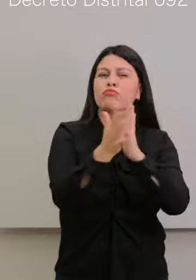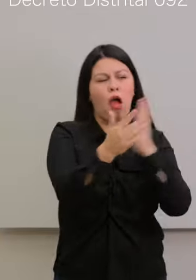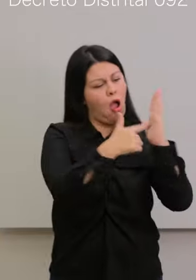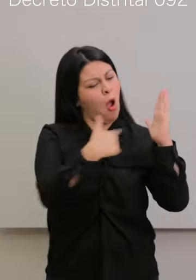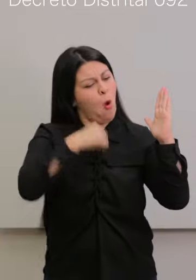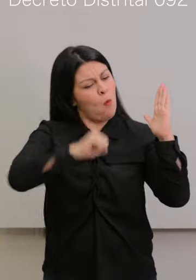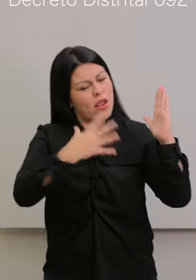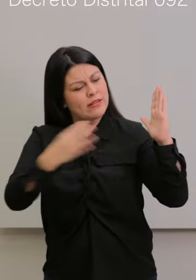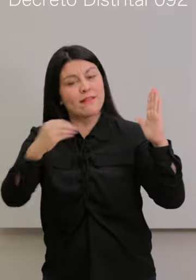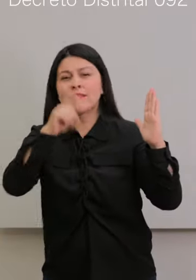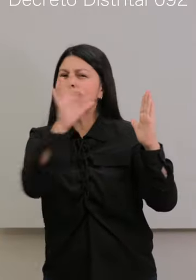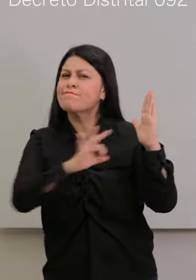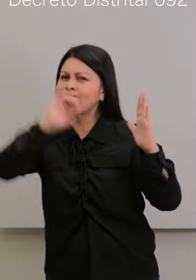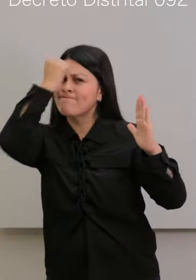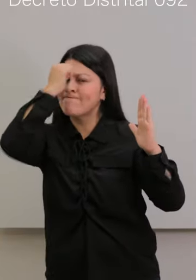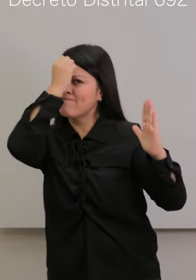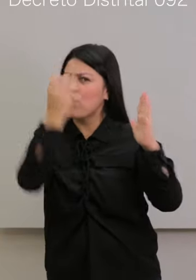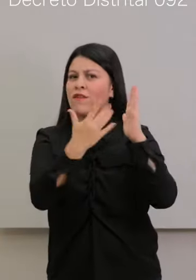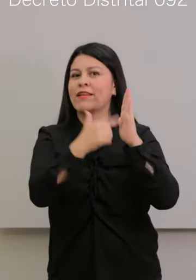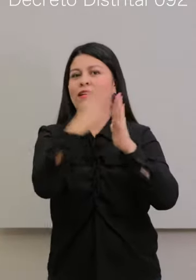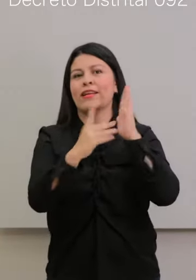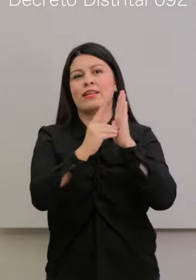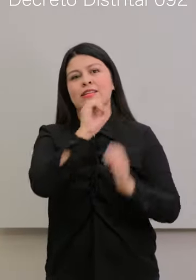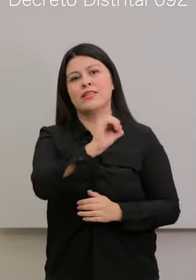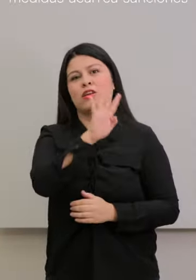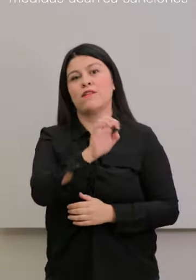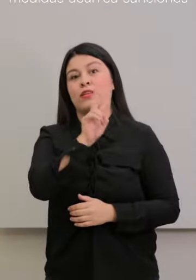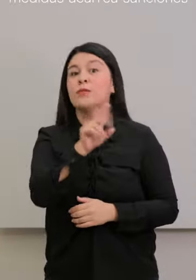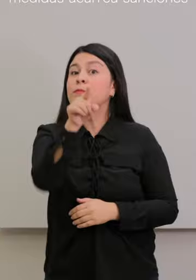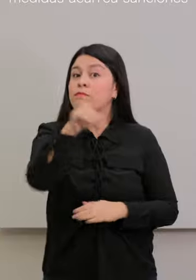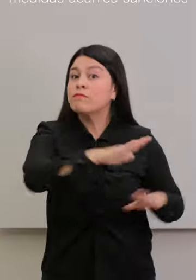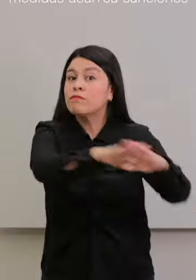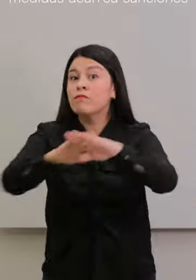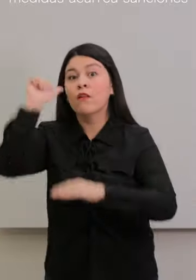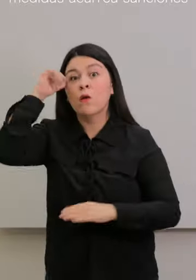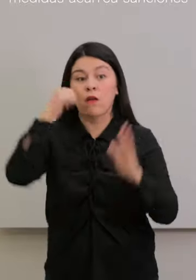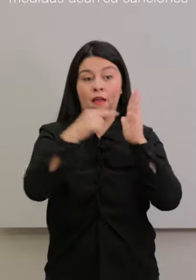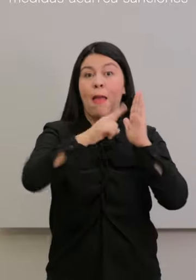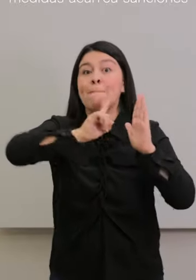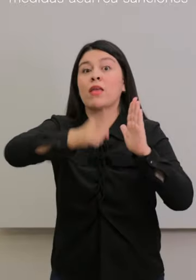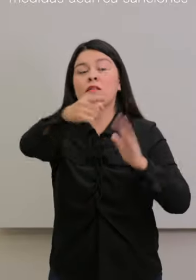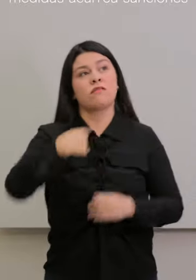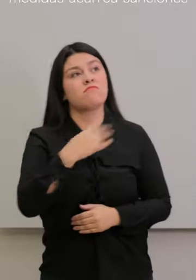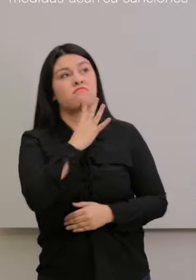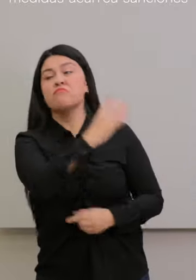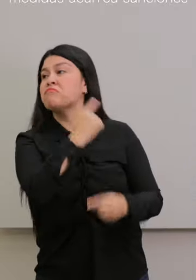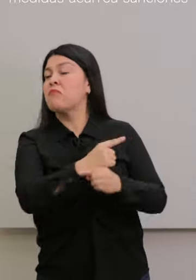mediante el decreto distrital 092. Recuerda, el incumplimiento a estas medidas acarrea